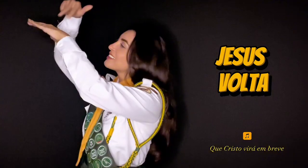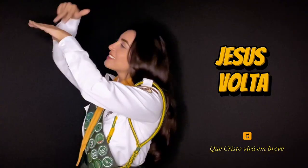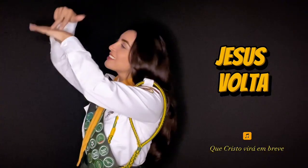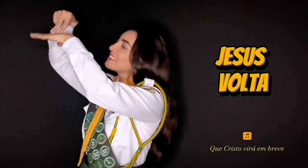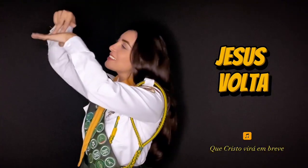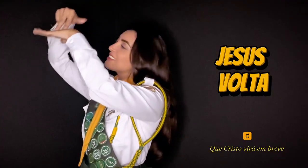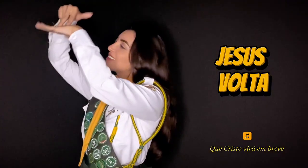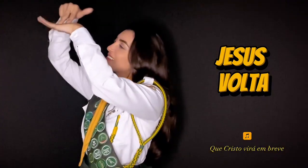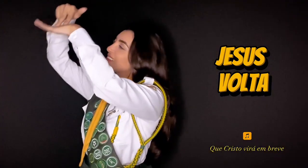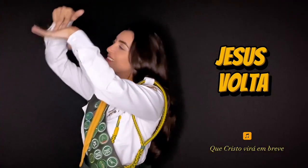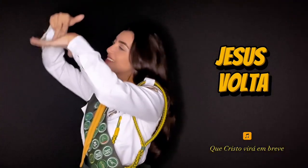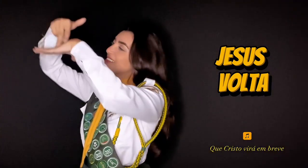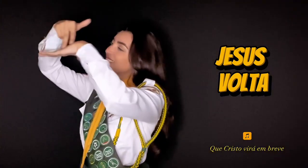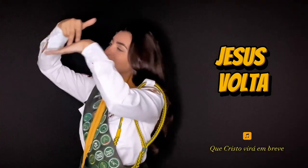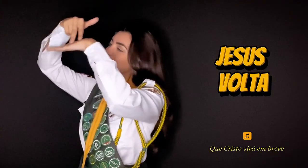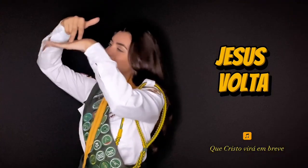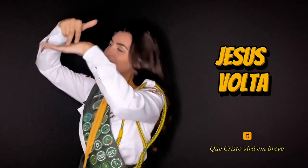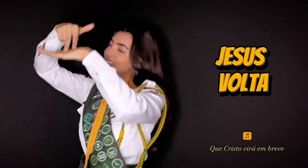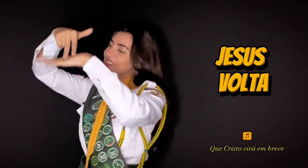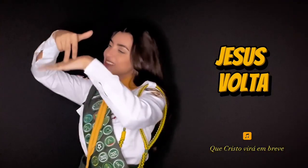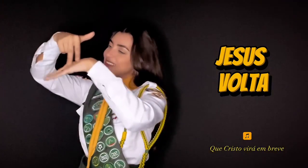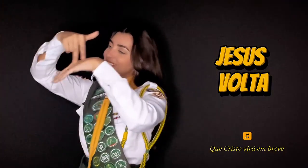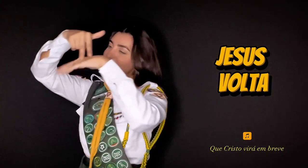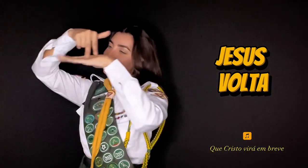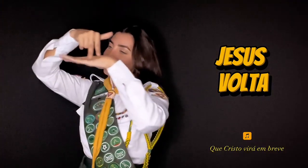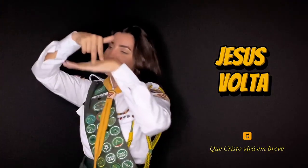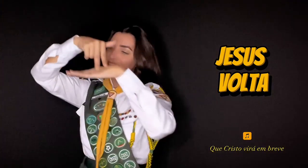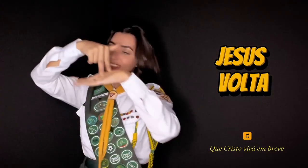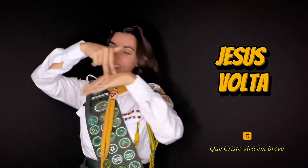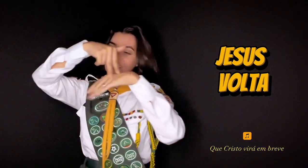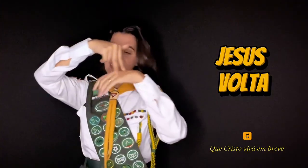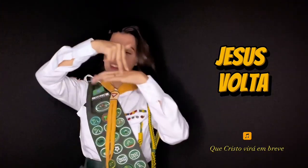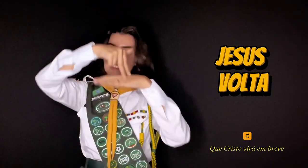Esse é o sinal de Jesus volta Como se ele estivesse vindo nas nuvens